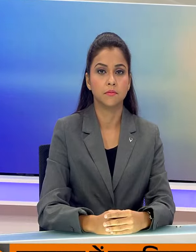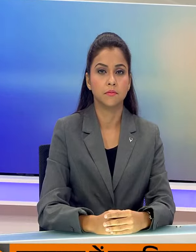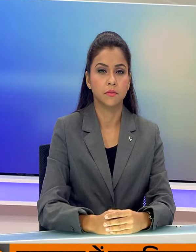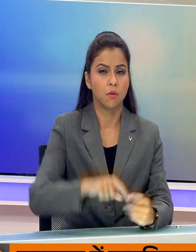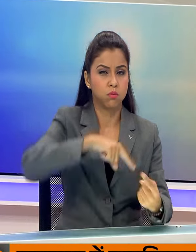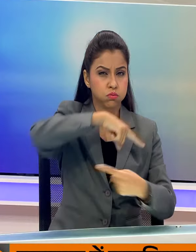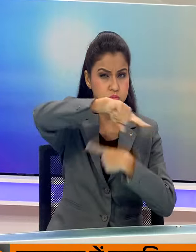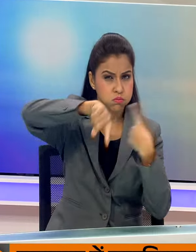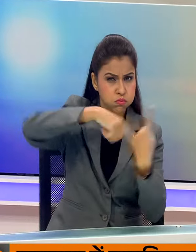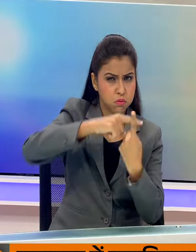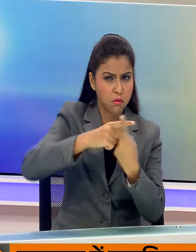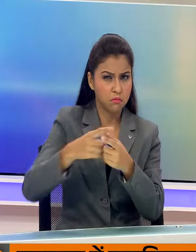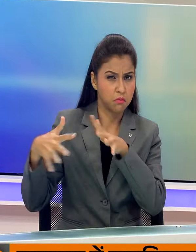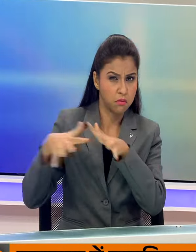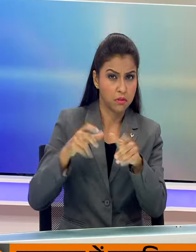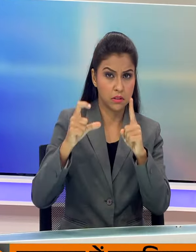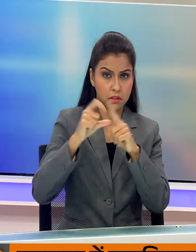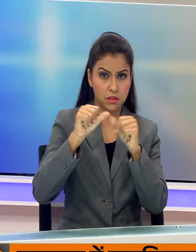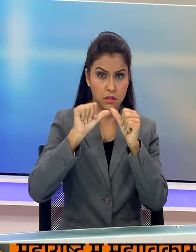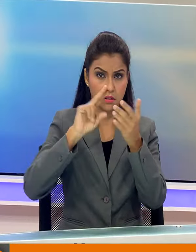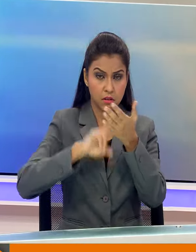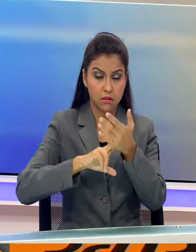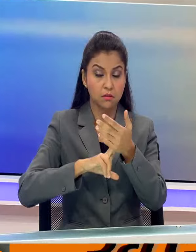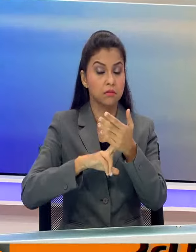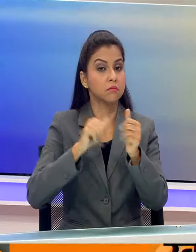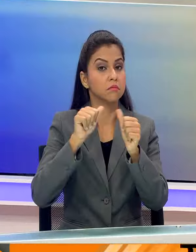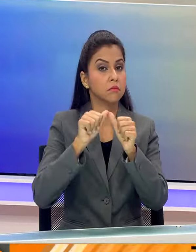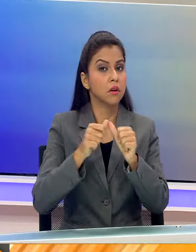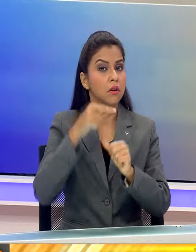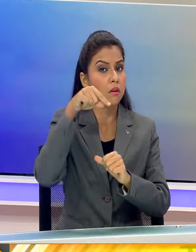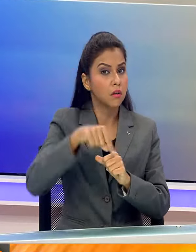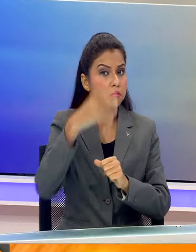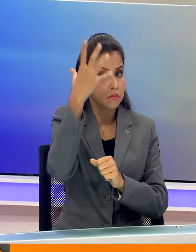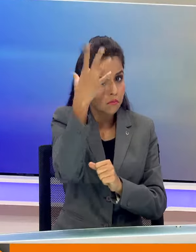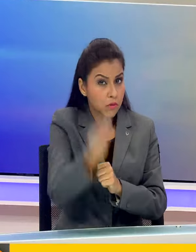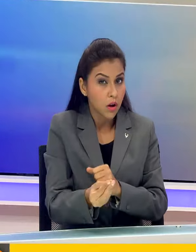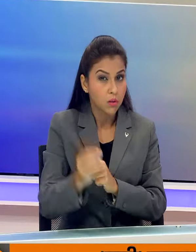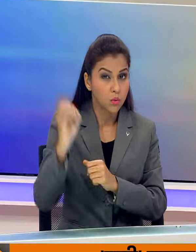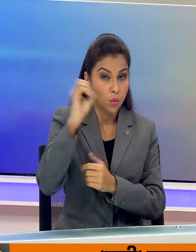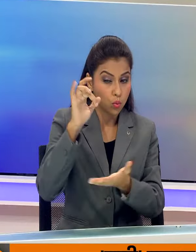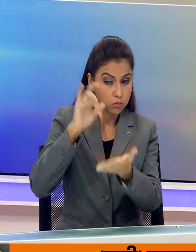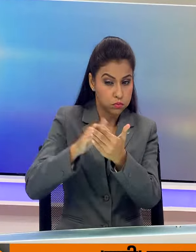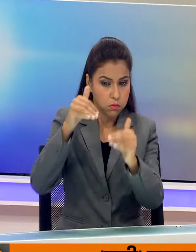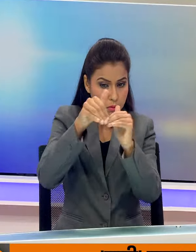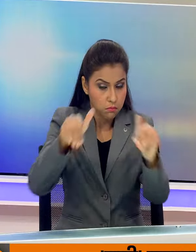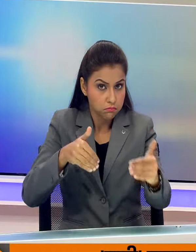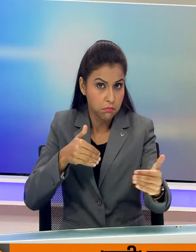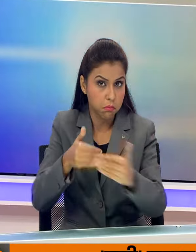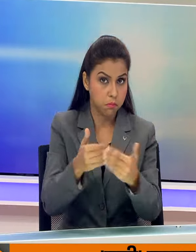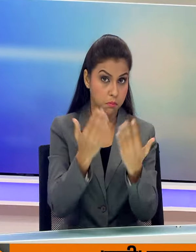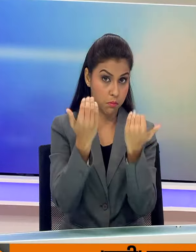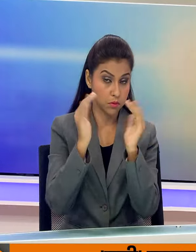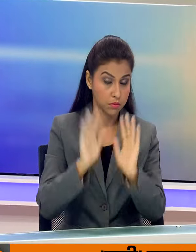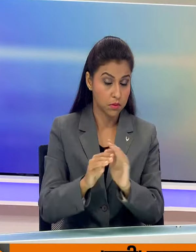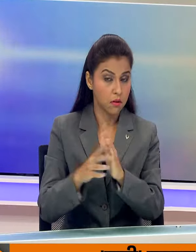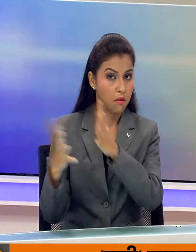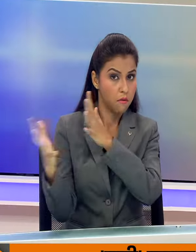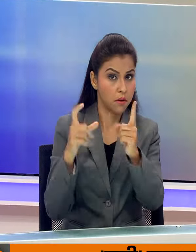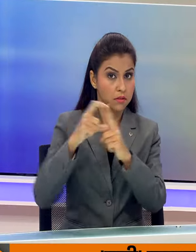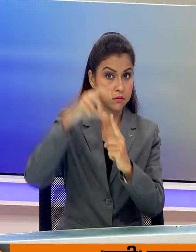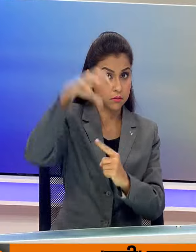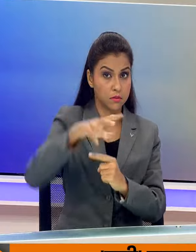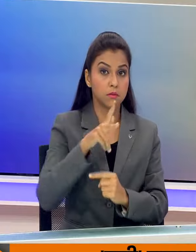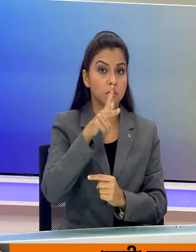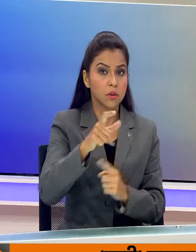चक्रवाती तुफान दाना के आज रात उड़ीशा तट से टकराने की आशंका है मौसम विफाग ने कहा है कि चक्रवाती तुफान